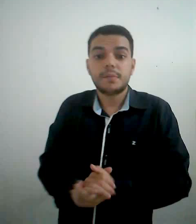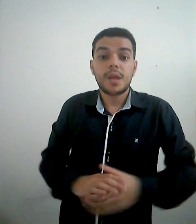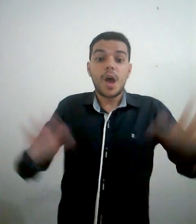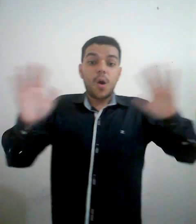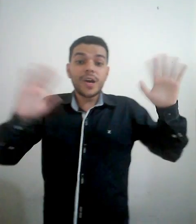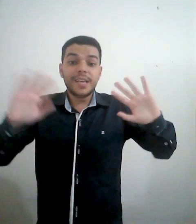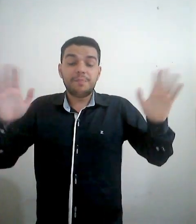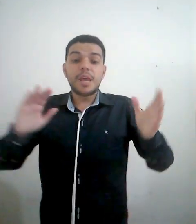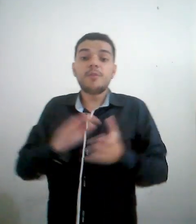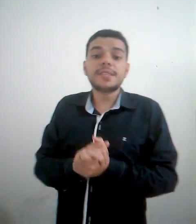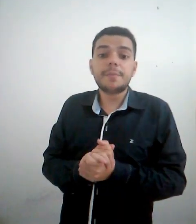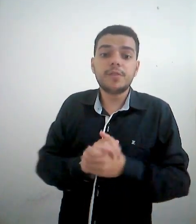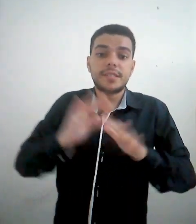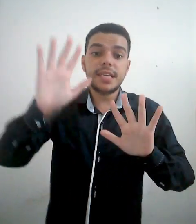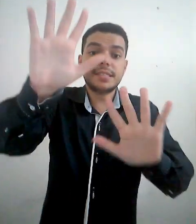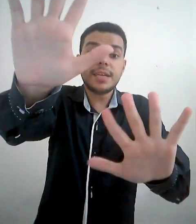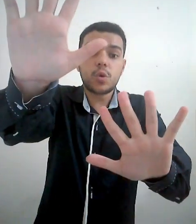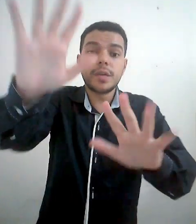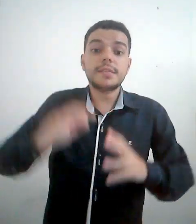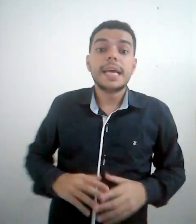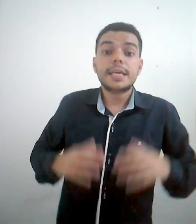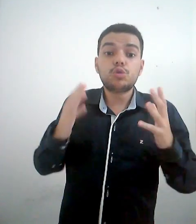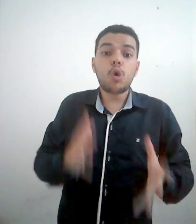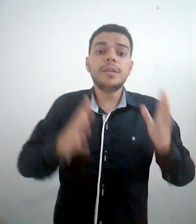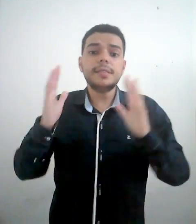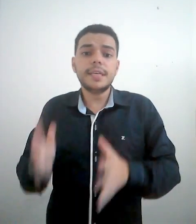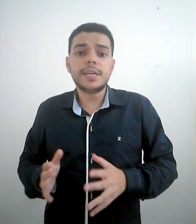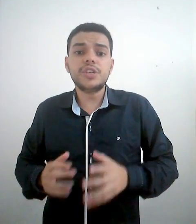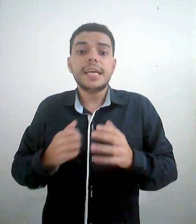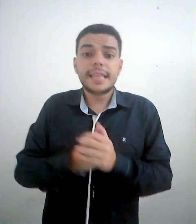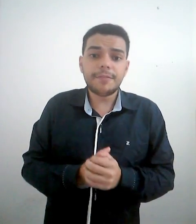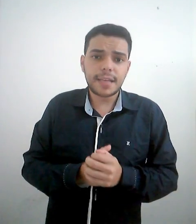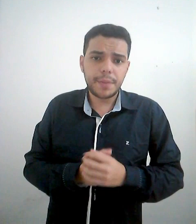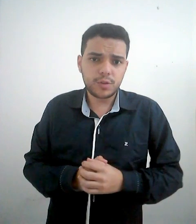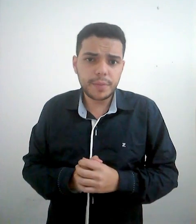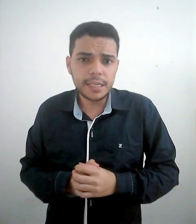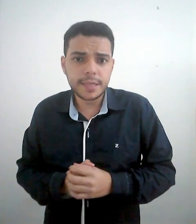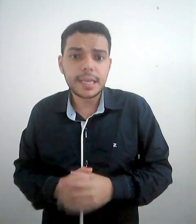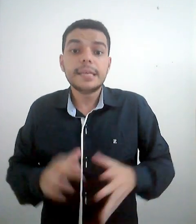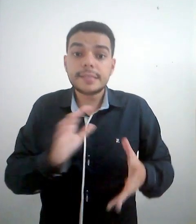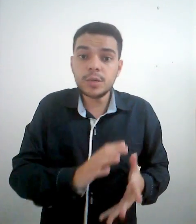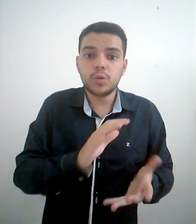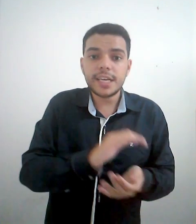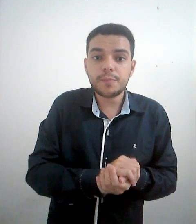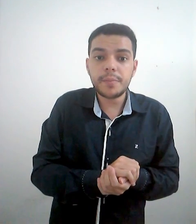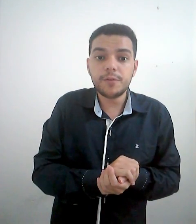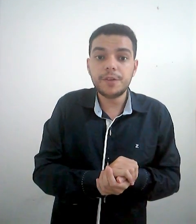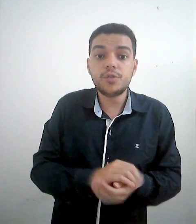Oi, eu vou mostrar para vocês 10 coisas que todo iniciante deve saber sobre Libras. 5 neste primeiro vídeo